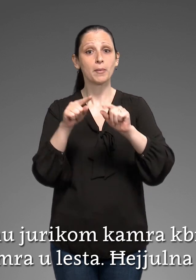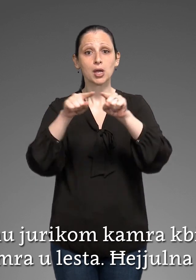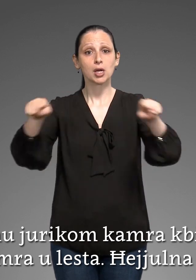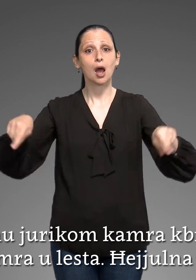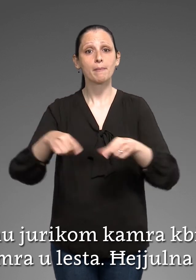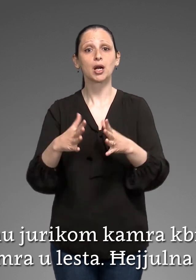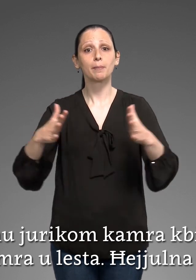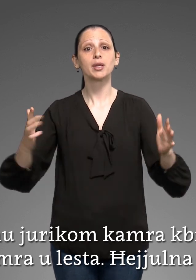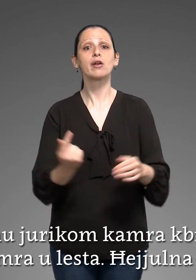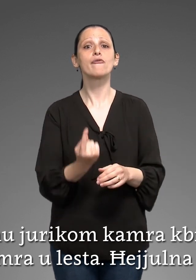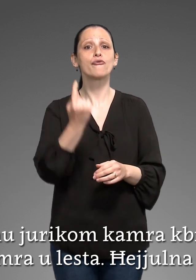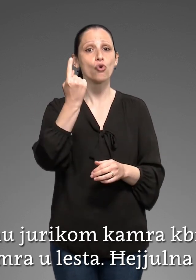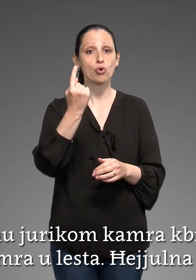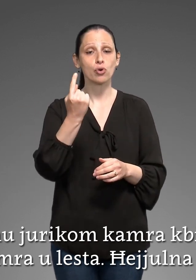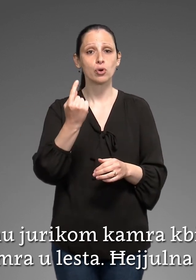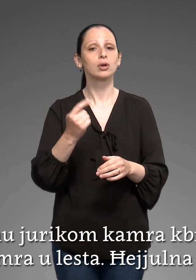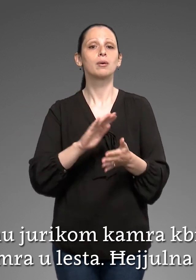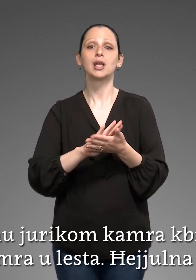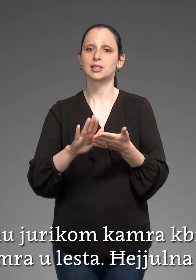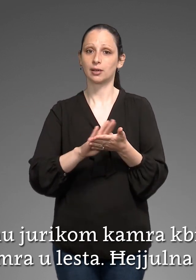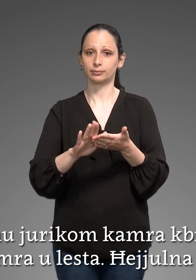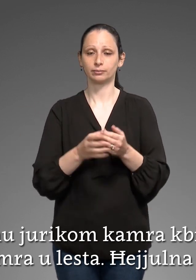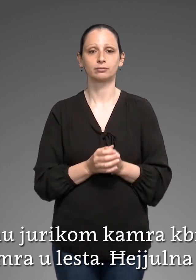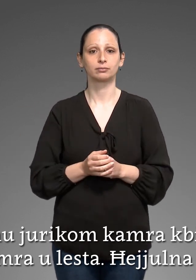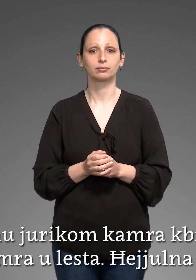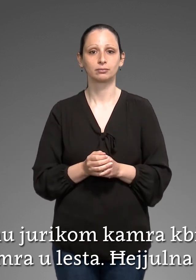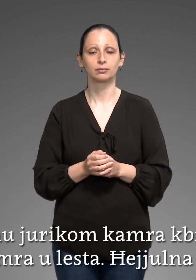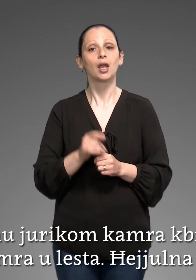fuq Imamra u l-esta Hħiju n-nammek